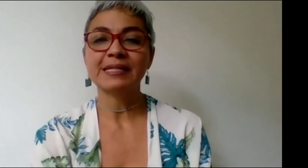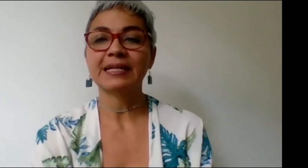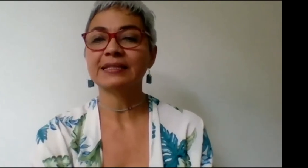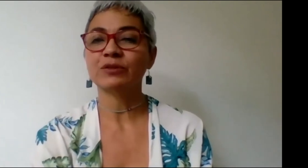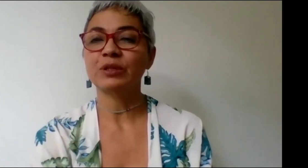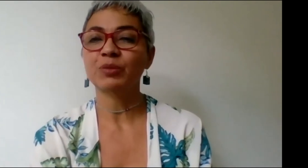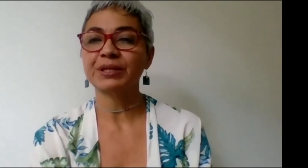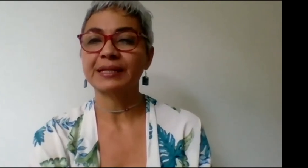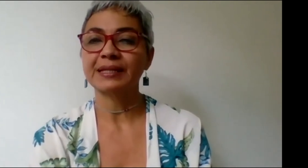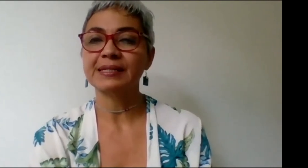ideas que son importantes